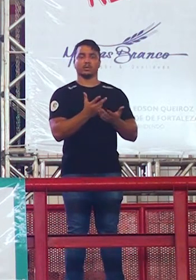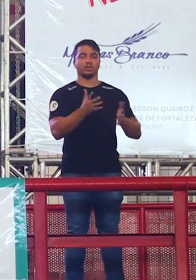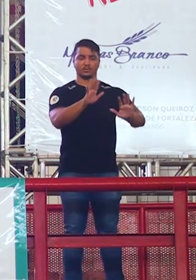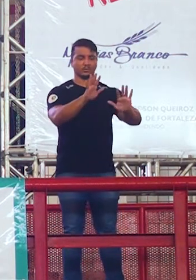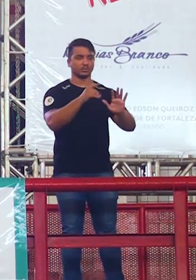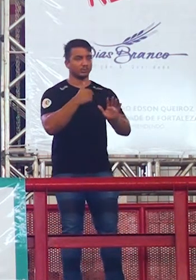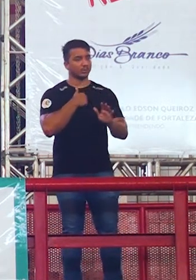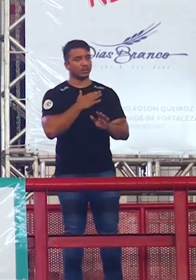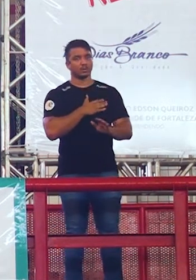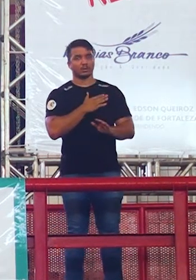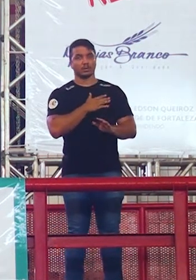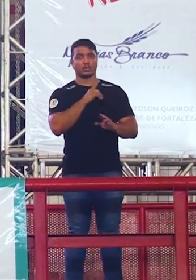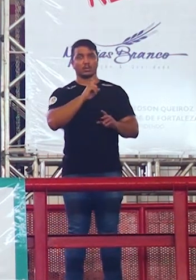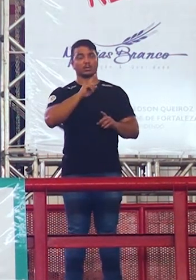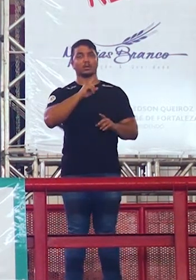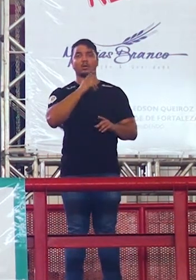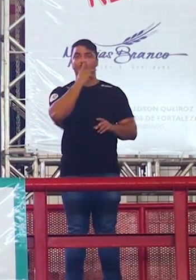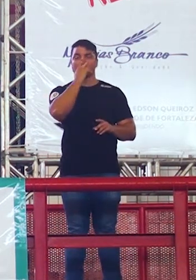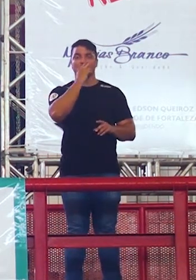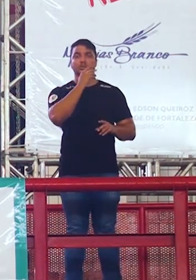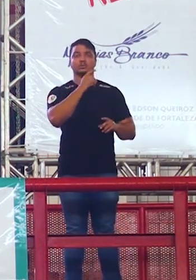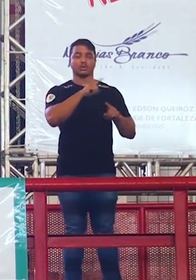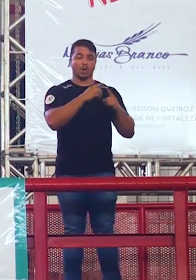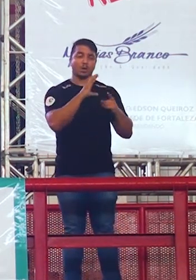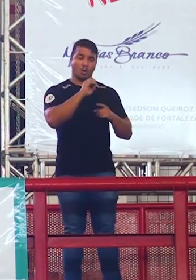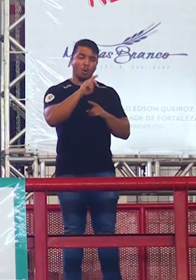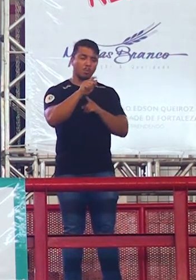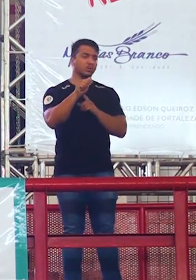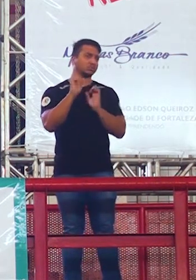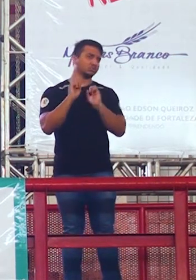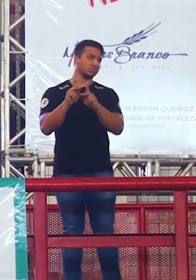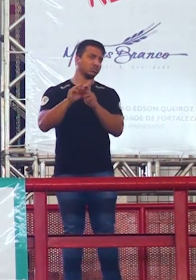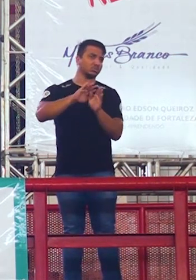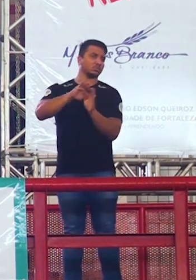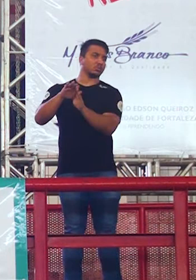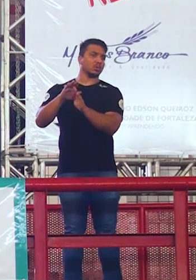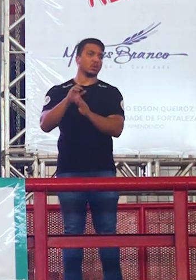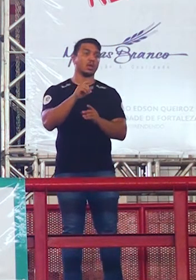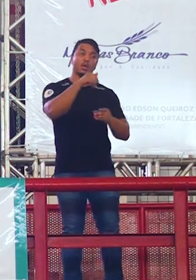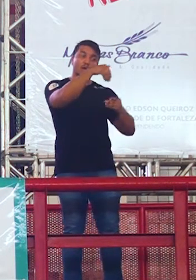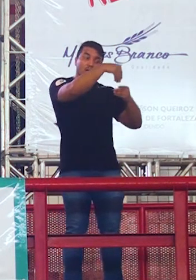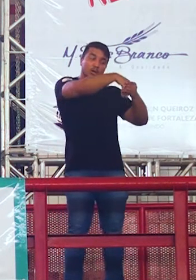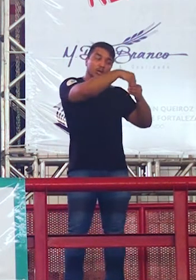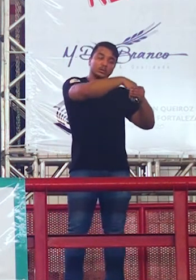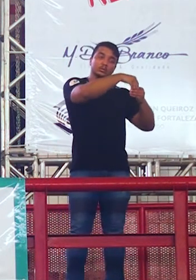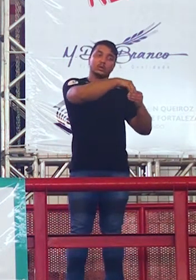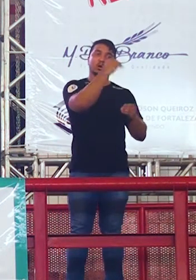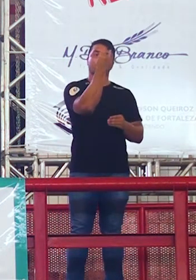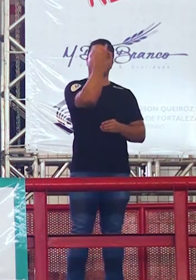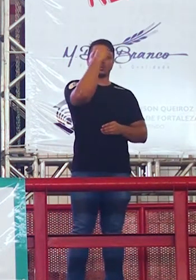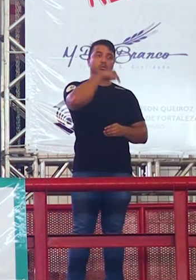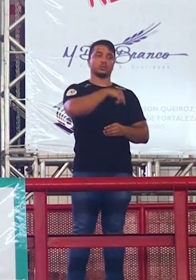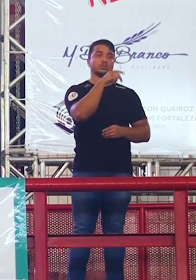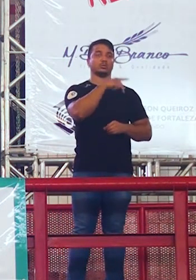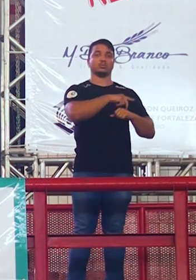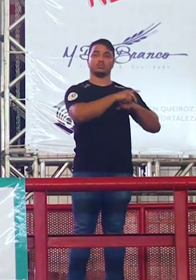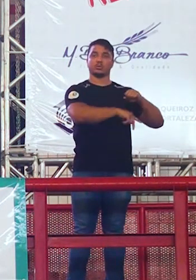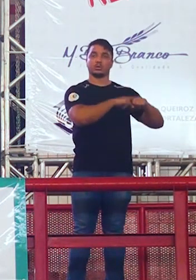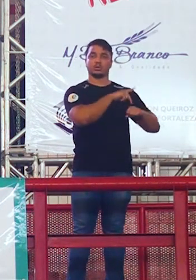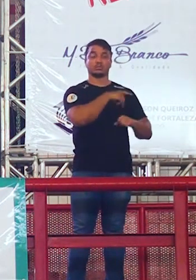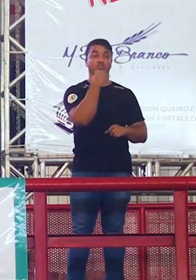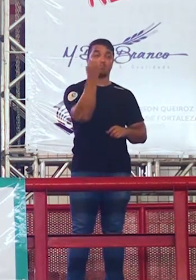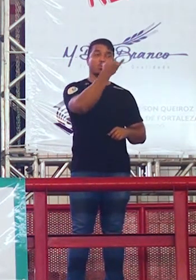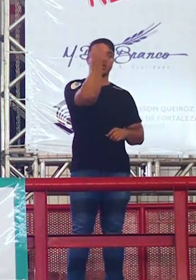Este ano é ano de copa sim, beleza. Mas eu estou falando que é ano de eleição. é